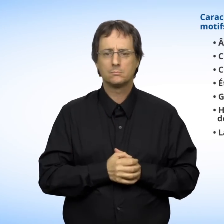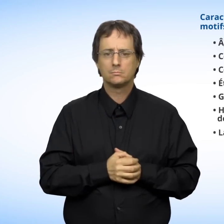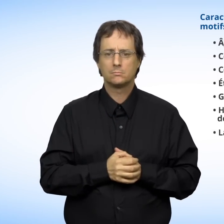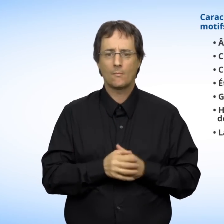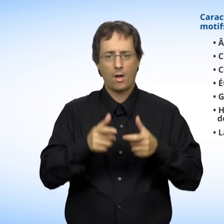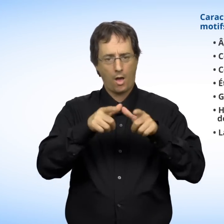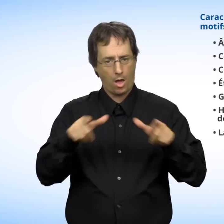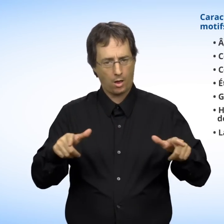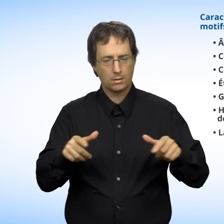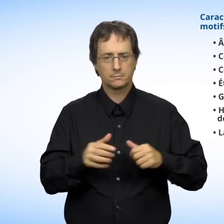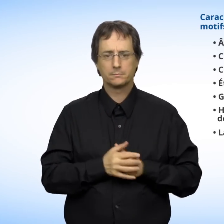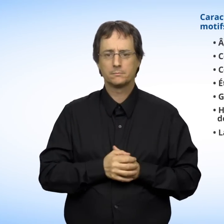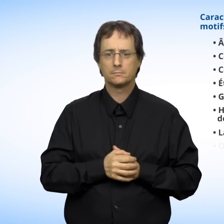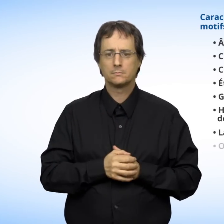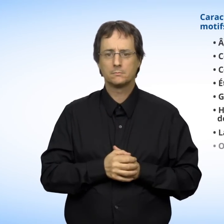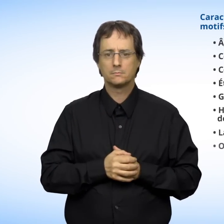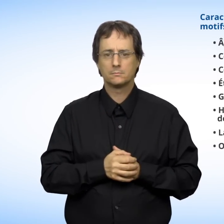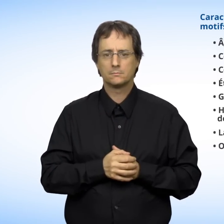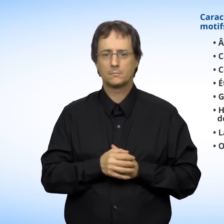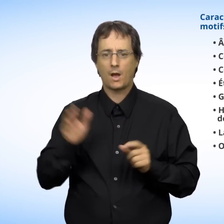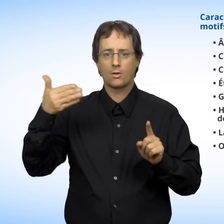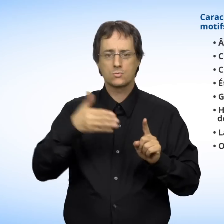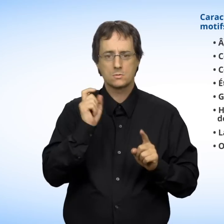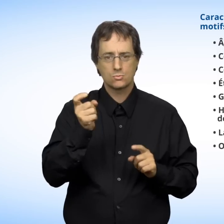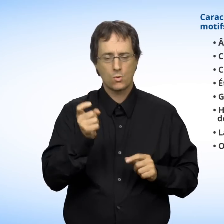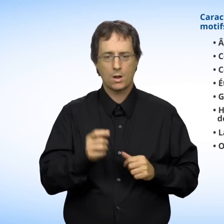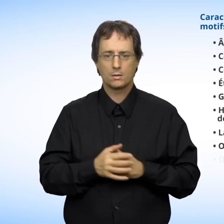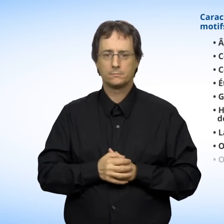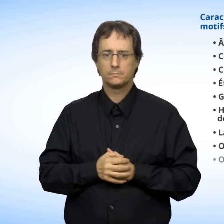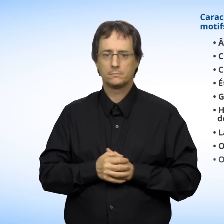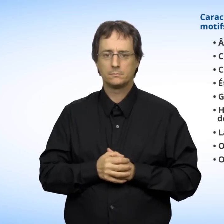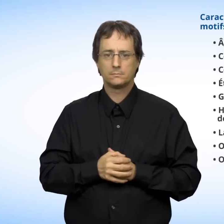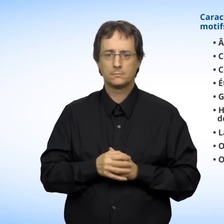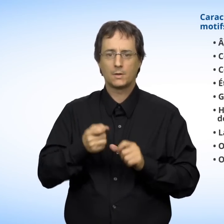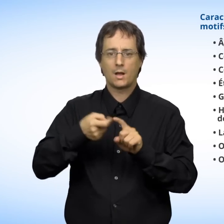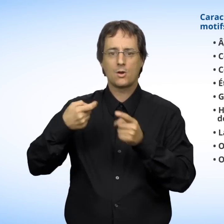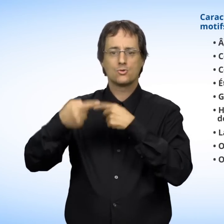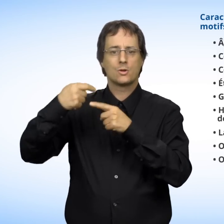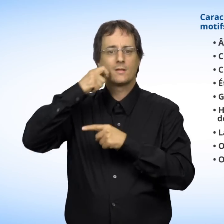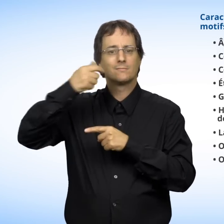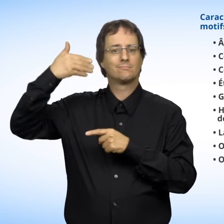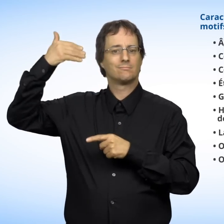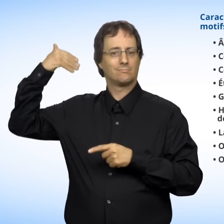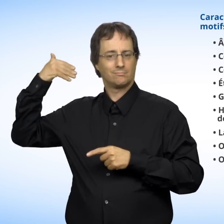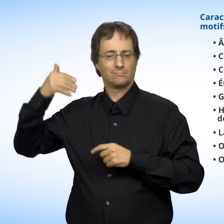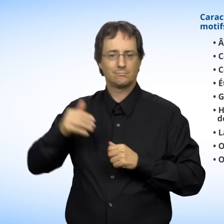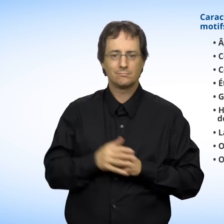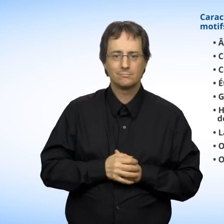Langue Orientation sexuelle sexuelle Origine ethnique